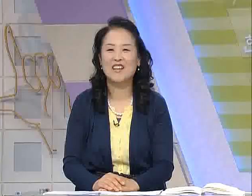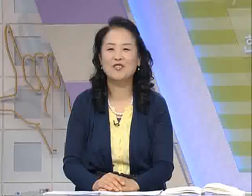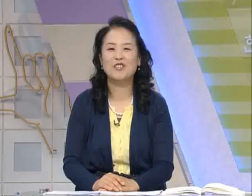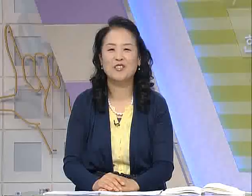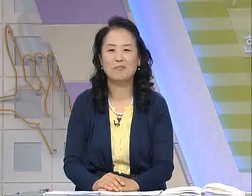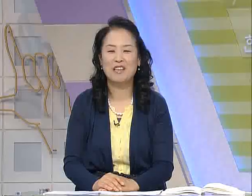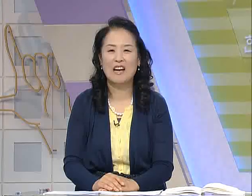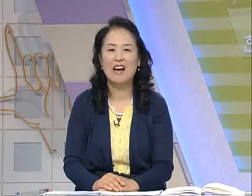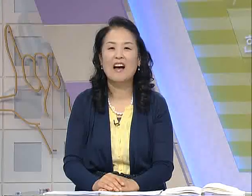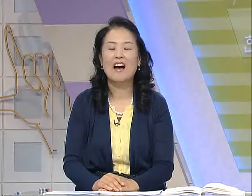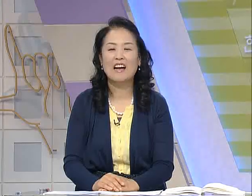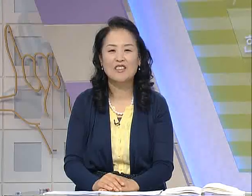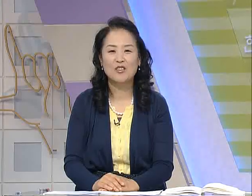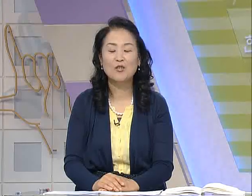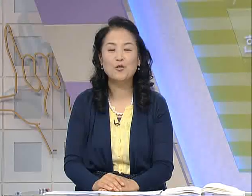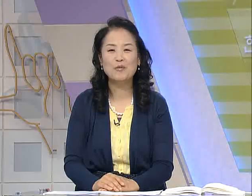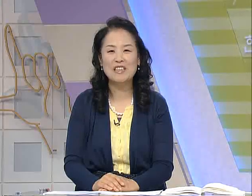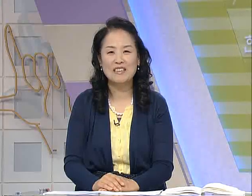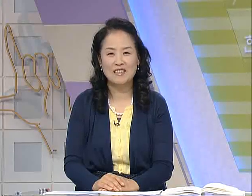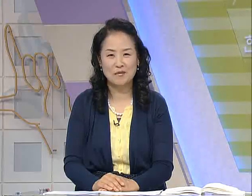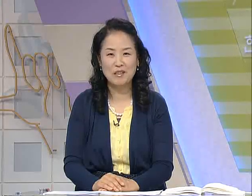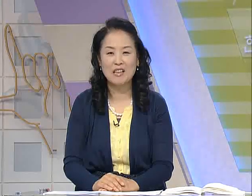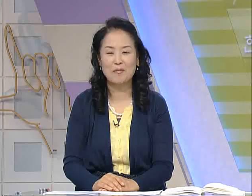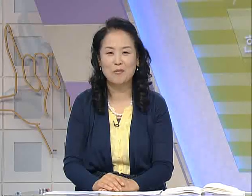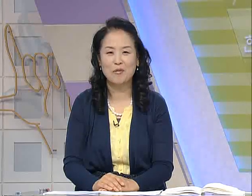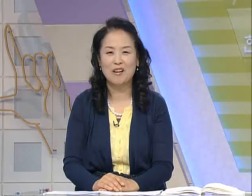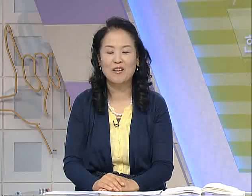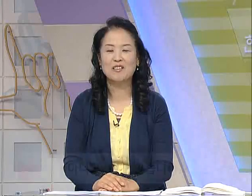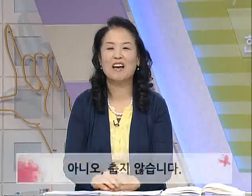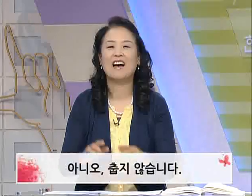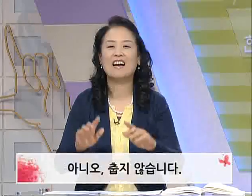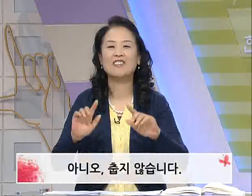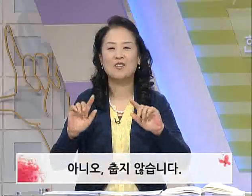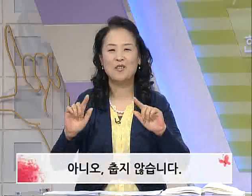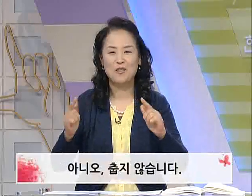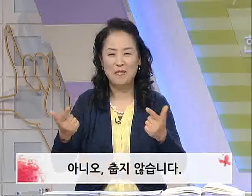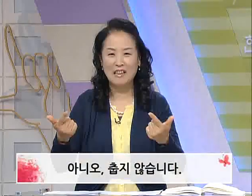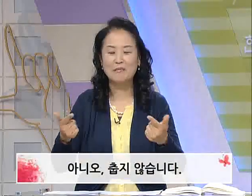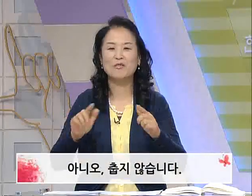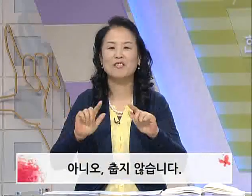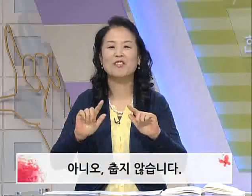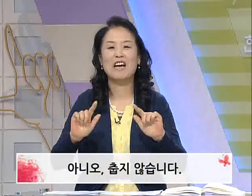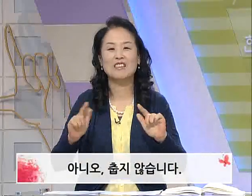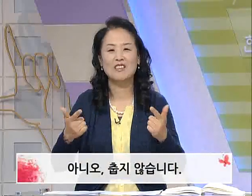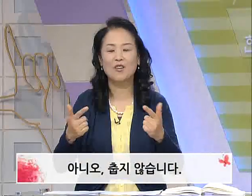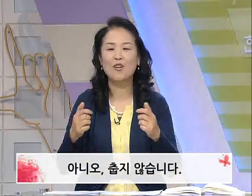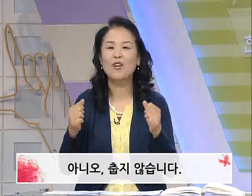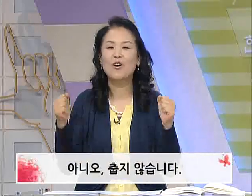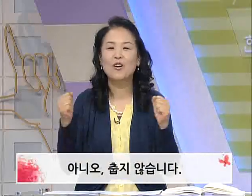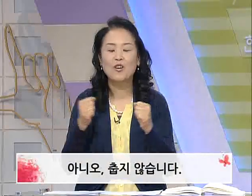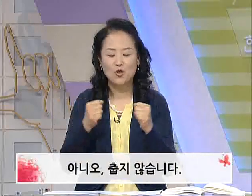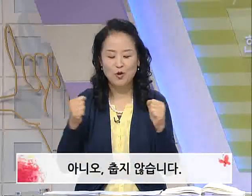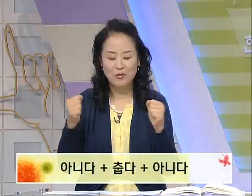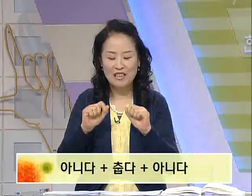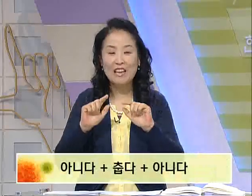잘해 주셨습니다. 아니요, 춥지 않습니다. 배워볼까요? 아니요. 많이 배우셨죠? 아니요, 춥지